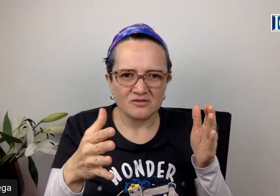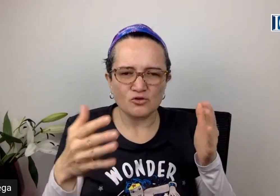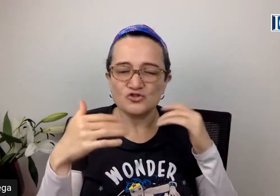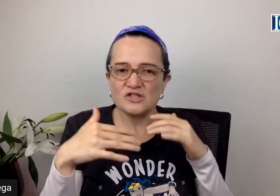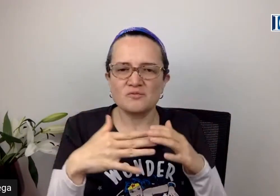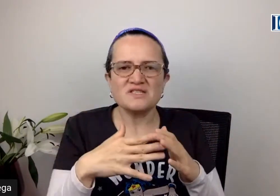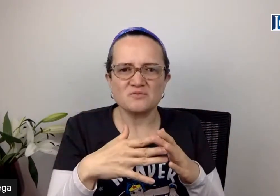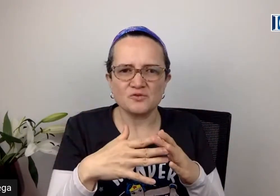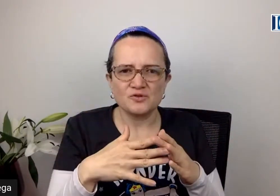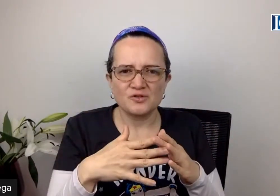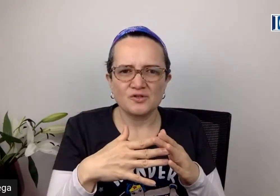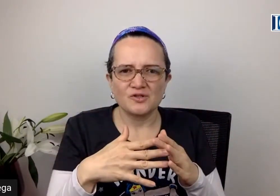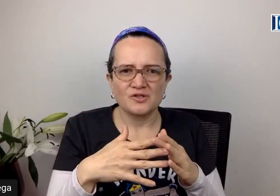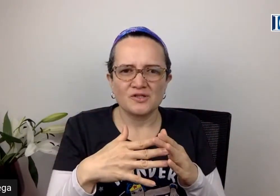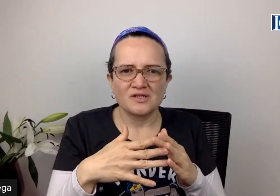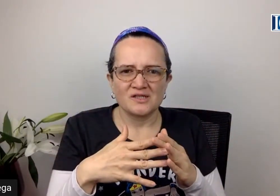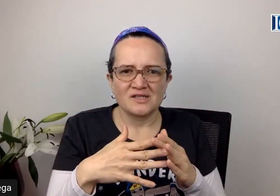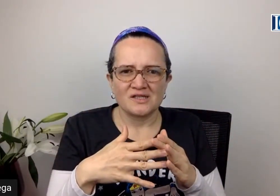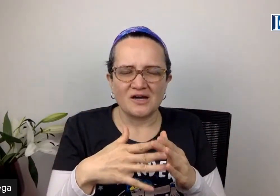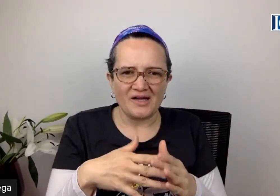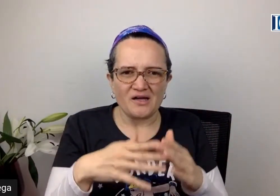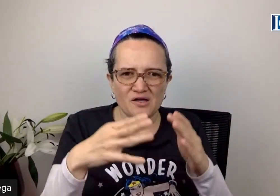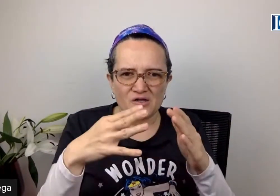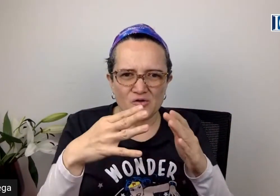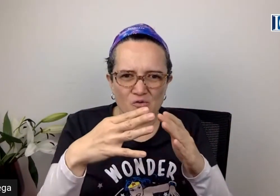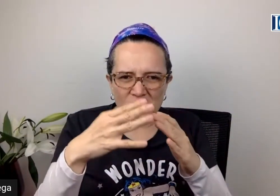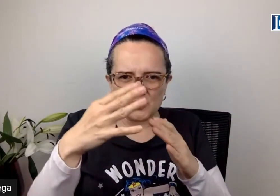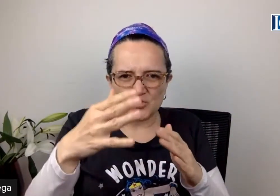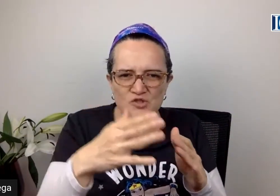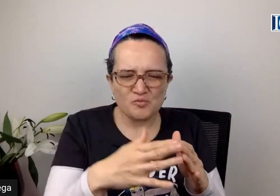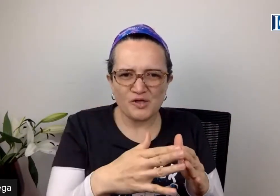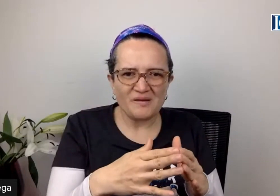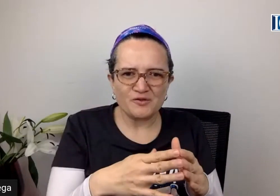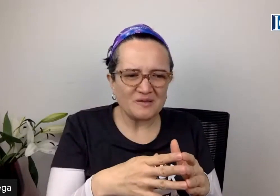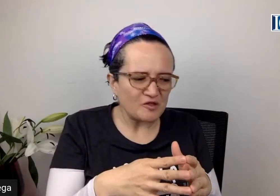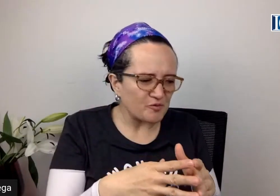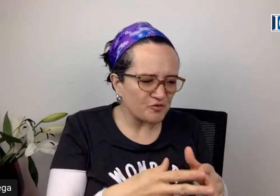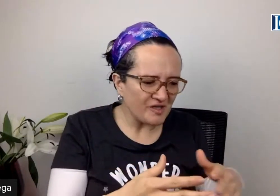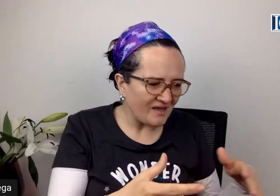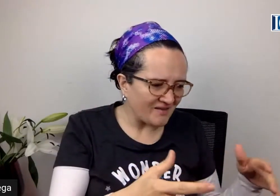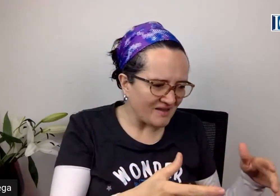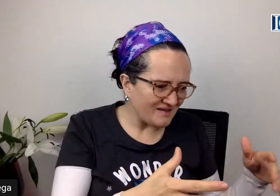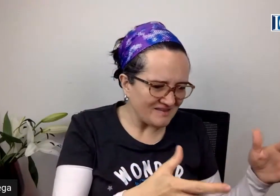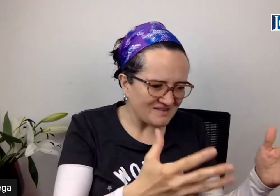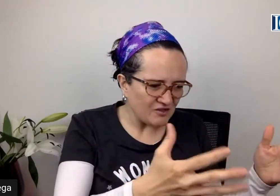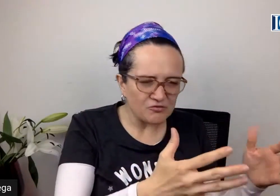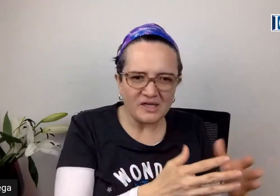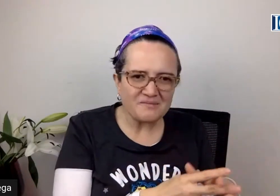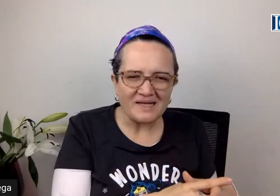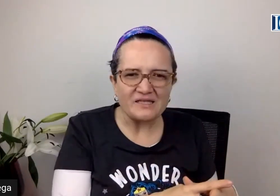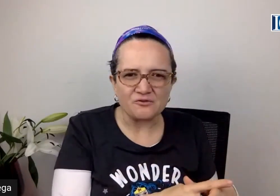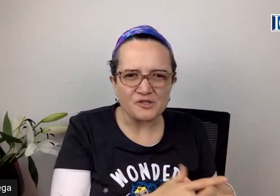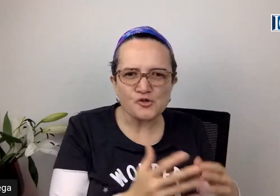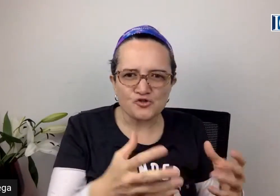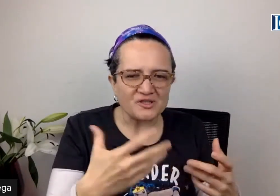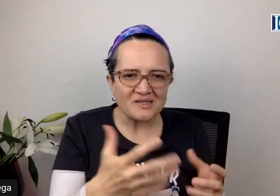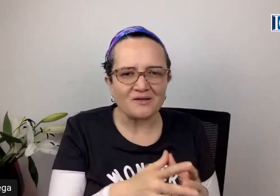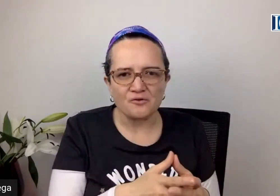consigo mismo. Ahora, cuando tú y yo, por ejemplo, tenemos la oportunidad de estar con un animalito y consentirlo